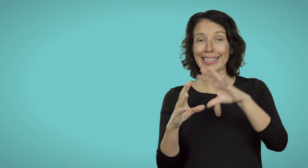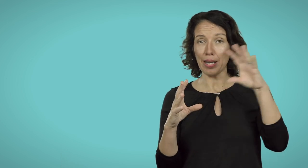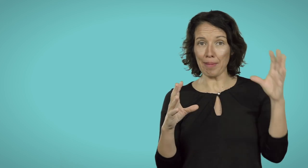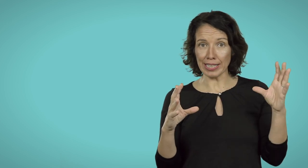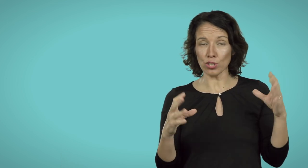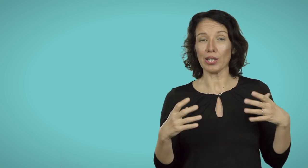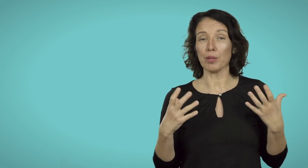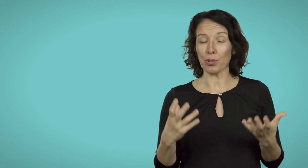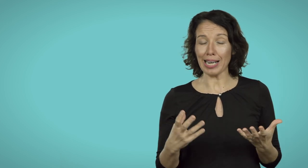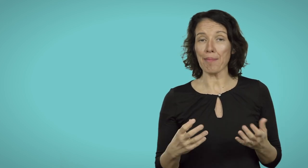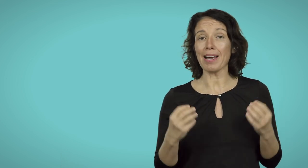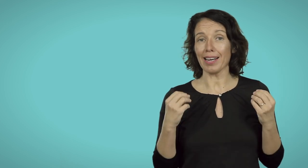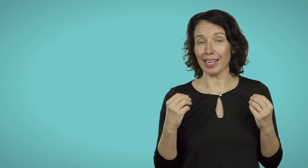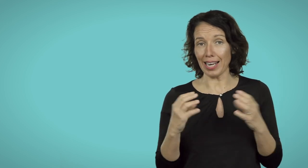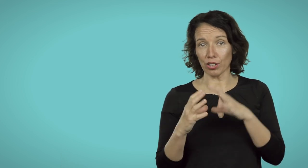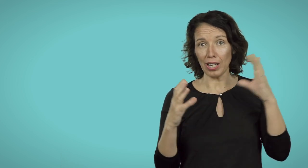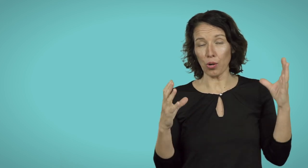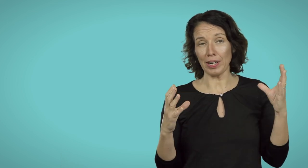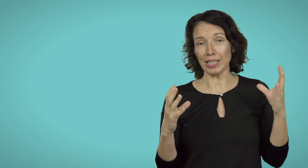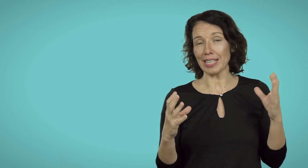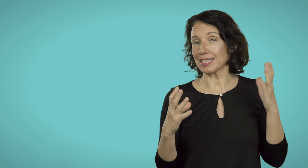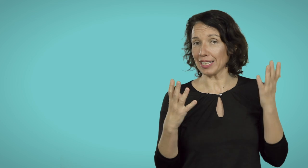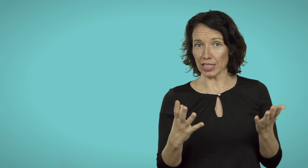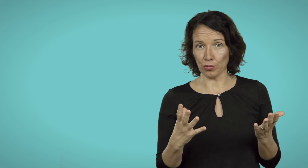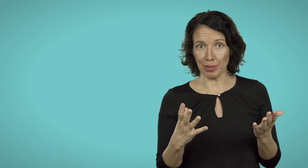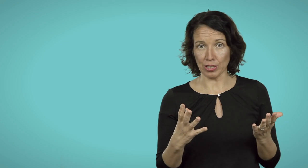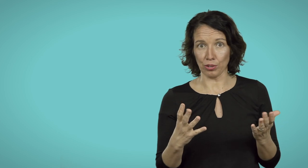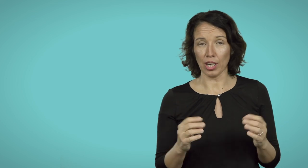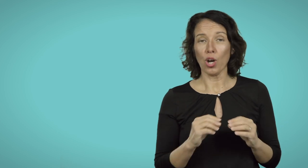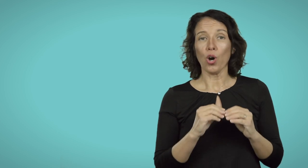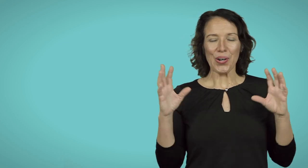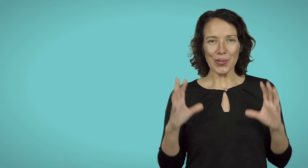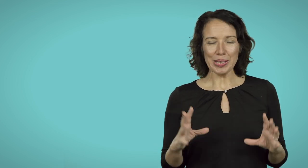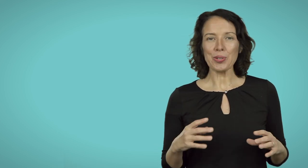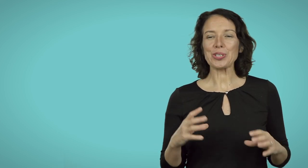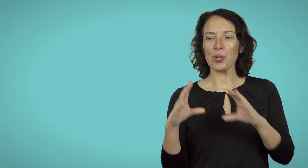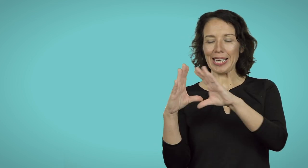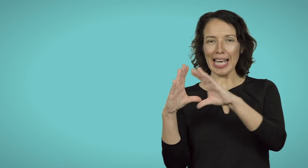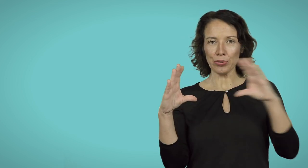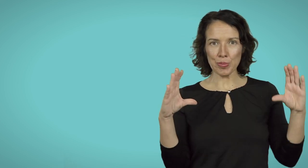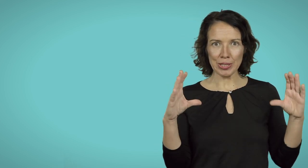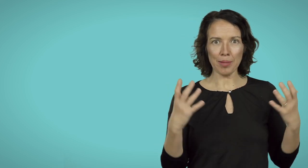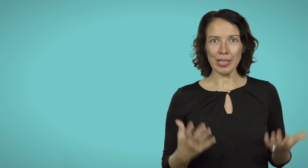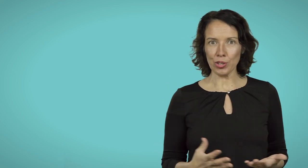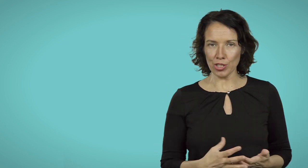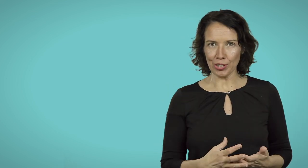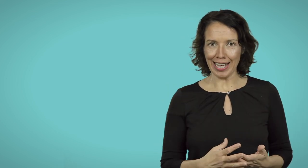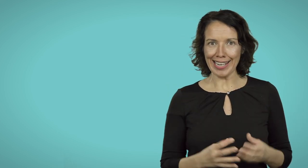nel mezzo il programma calcola quale deve essere la trasformazione. Ora ti mostro come creare uno spostamento orizzontale